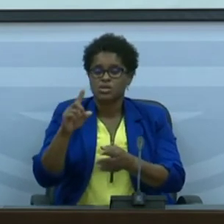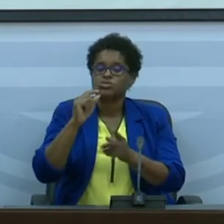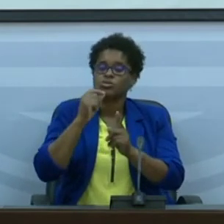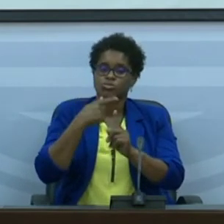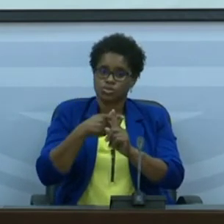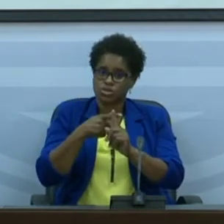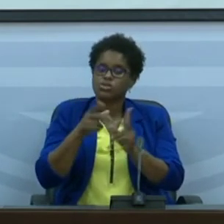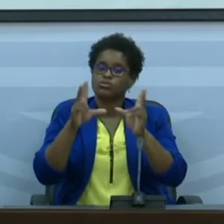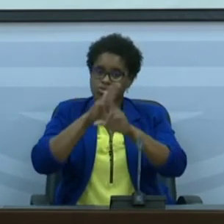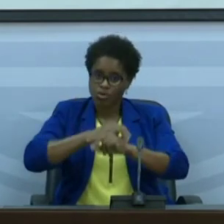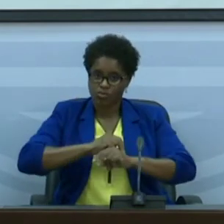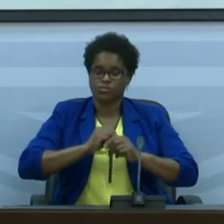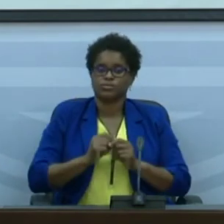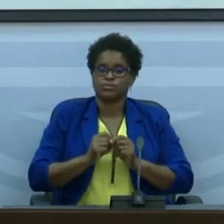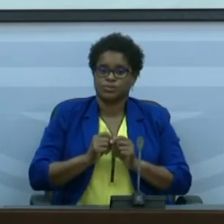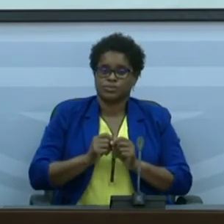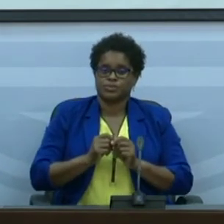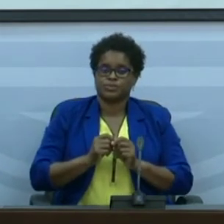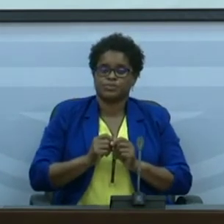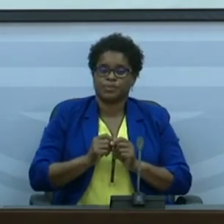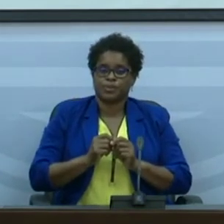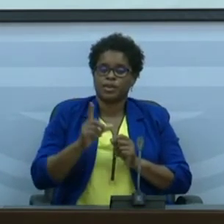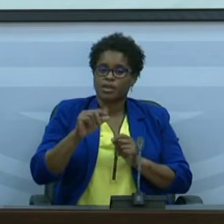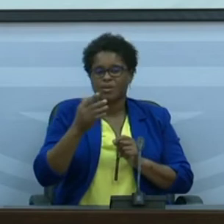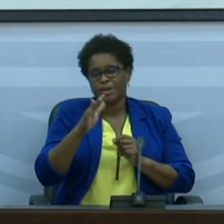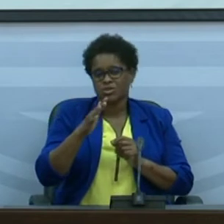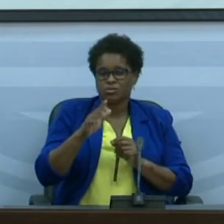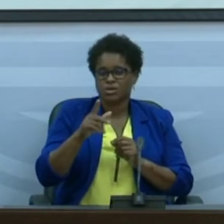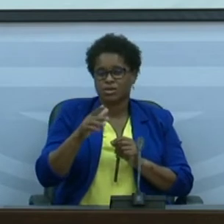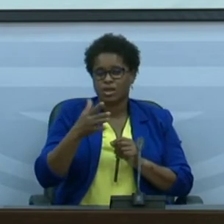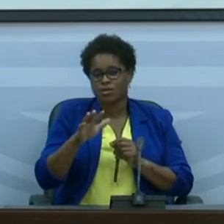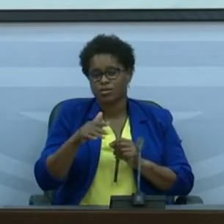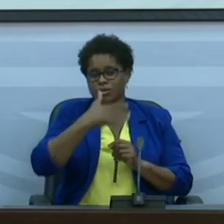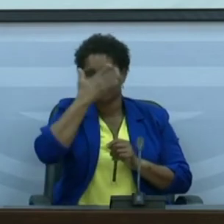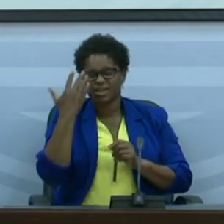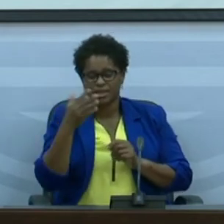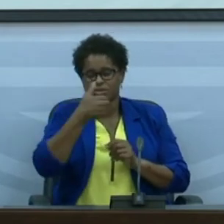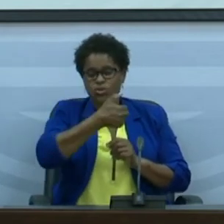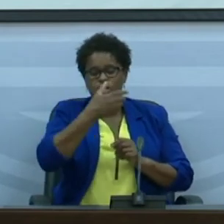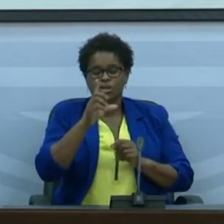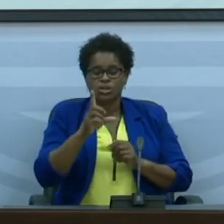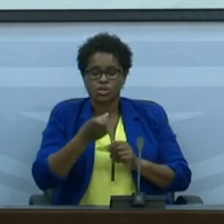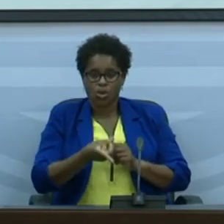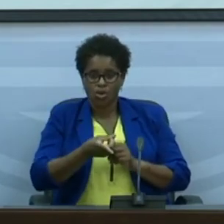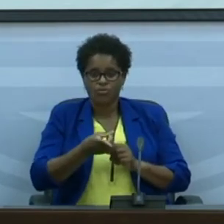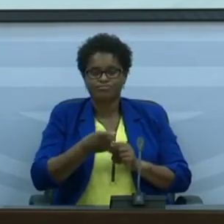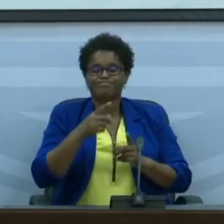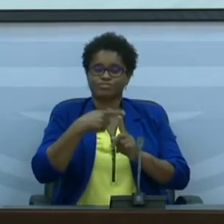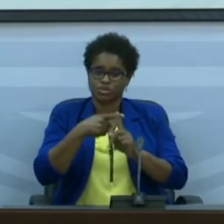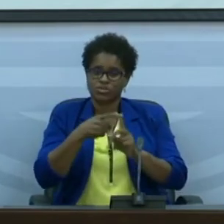novos positivos e uma média que nos dá uma média diária de 59 casos por dia